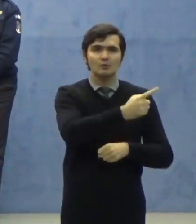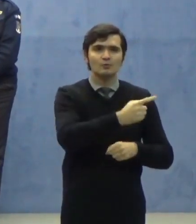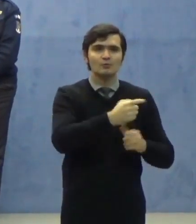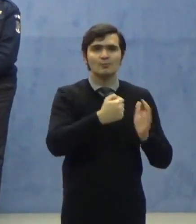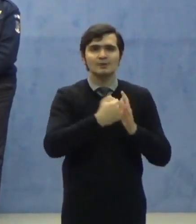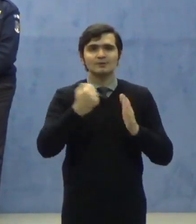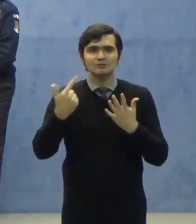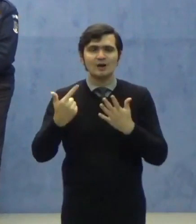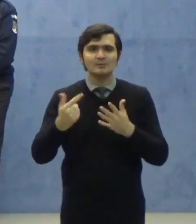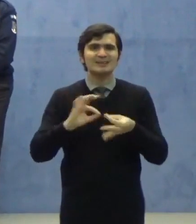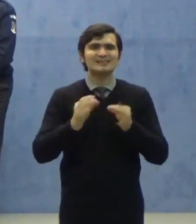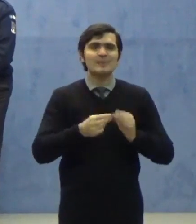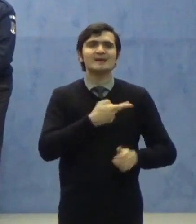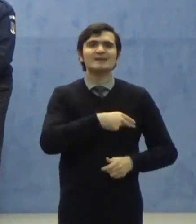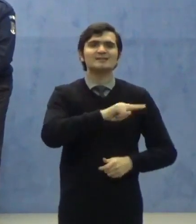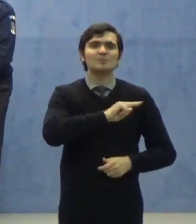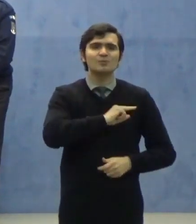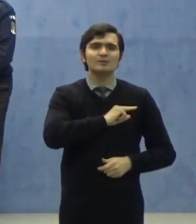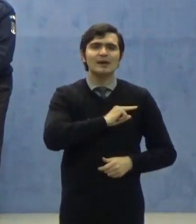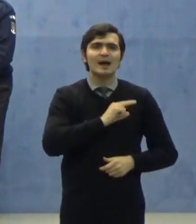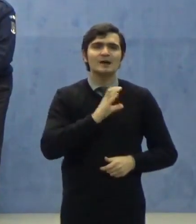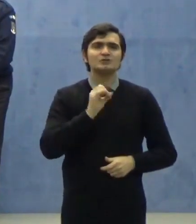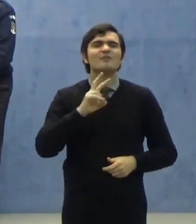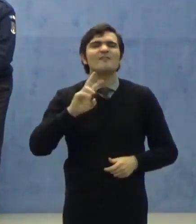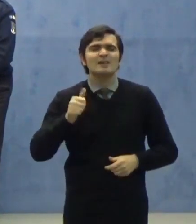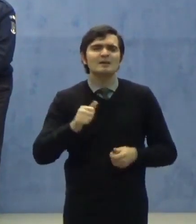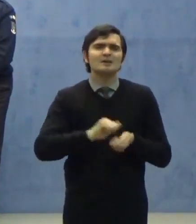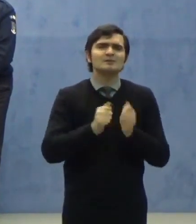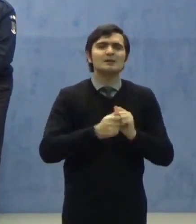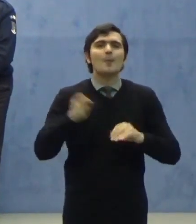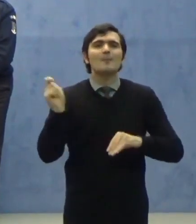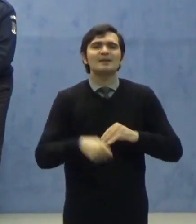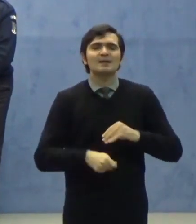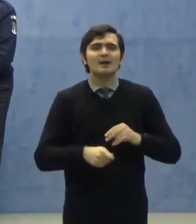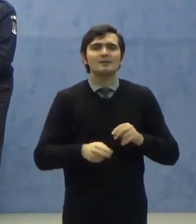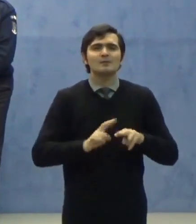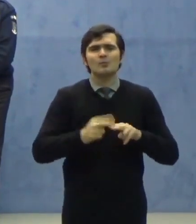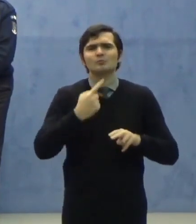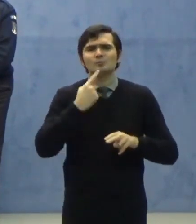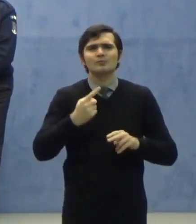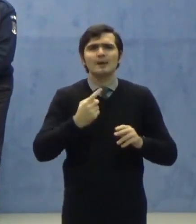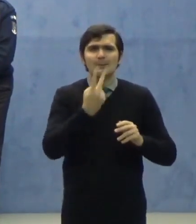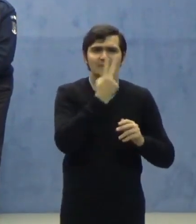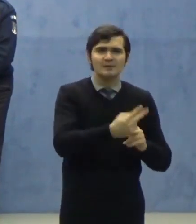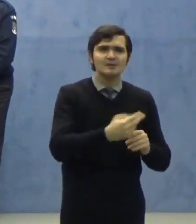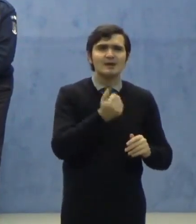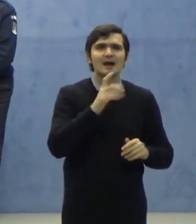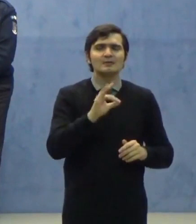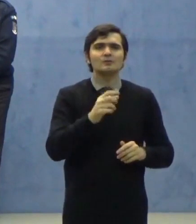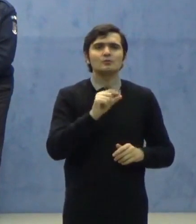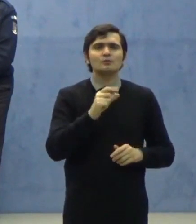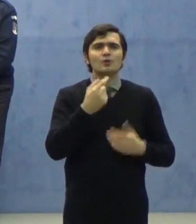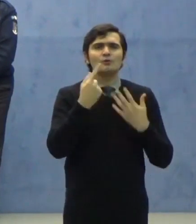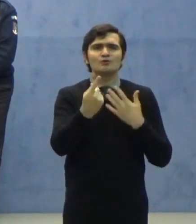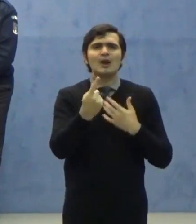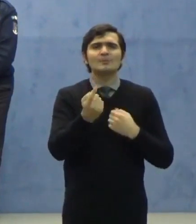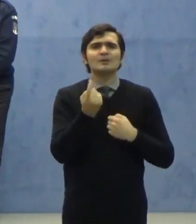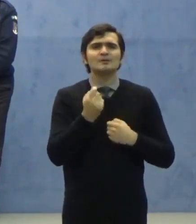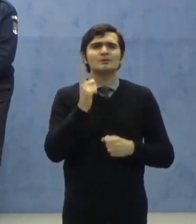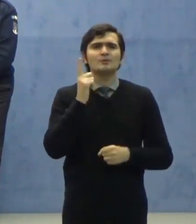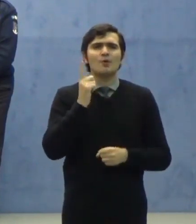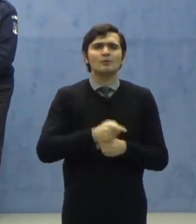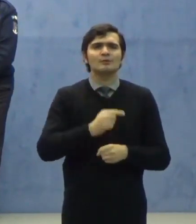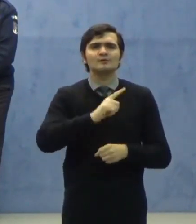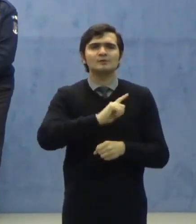atrage răspunderea disciplinară, civilă, contravențională sau penală, în conformitate cu prevederile a articolului 27 din Ordonanța de Urgența Guvernului